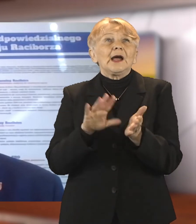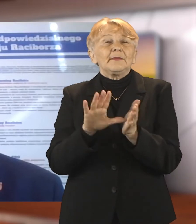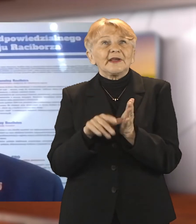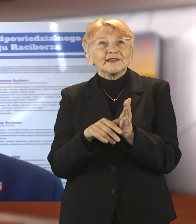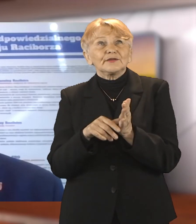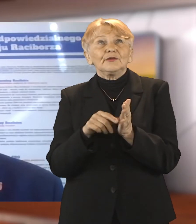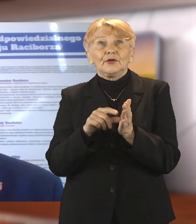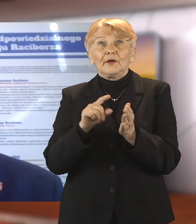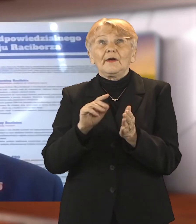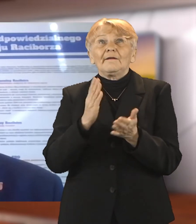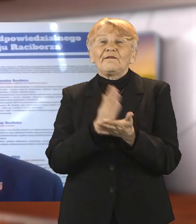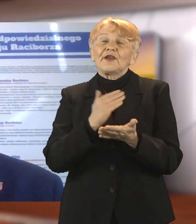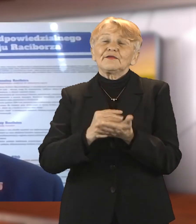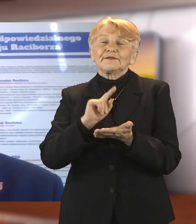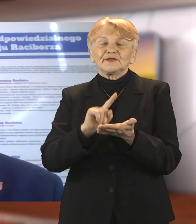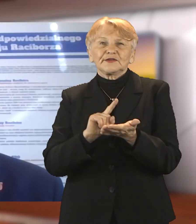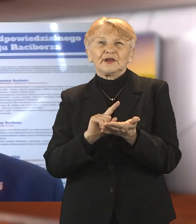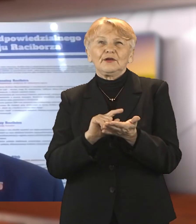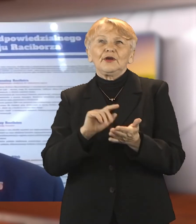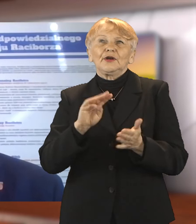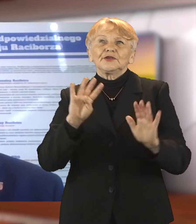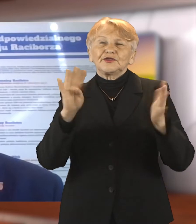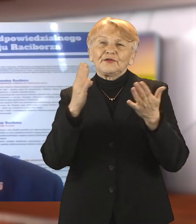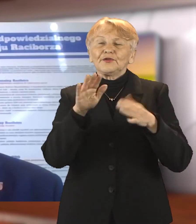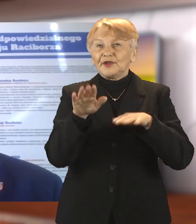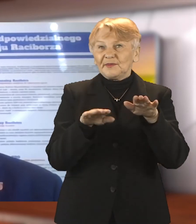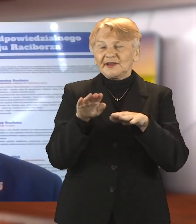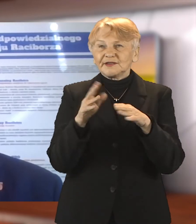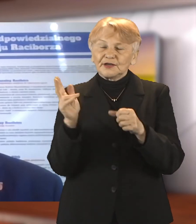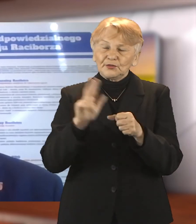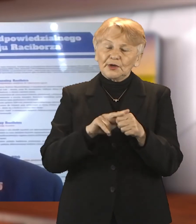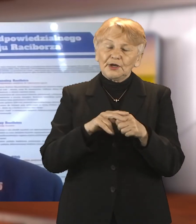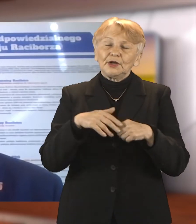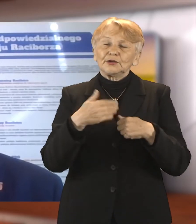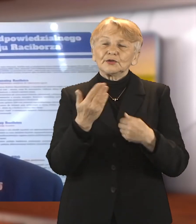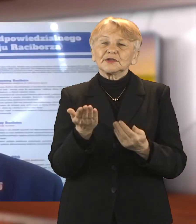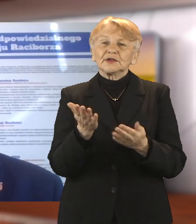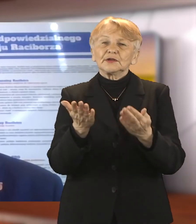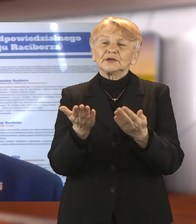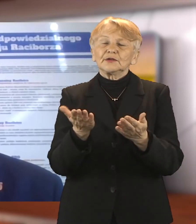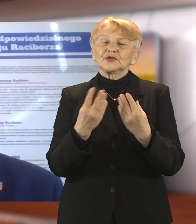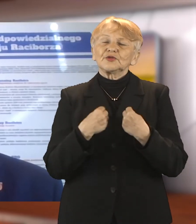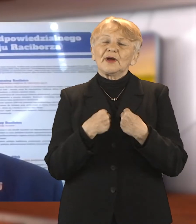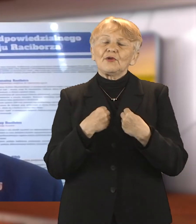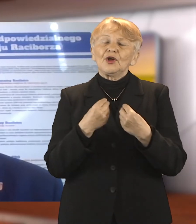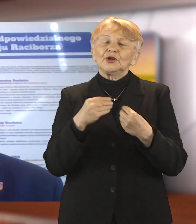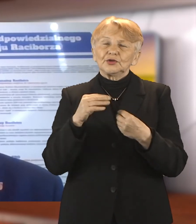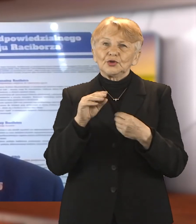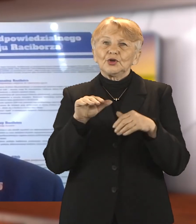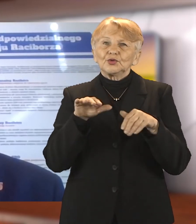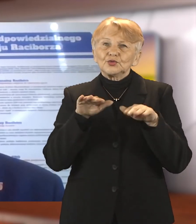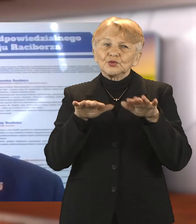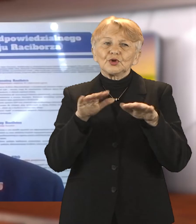dofinansowania. To cieszy. Warto też zwrócić uwagę, że tak naprawdę w skali województwa